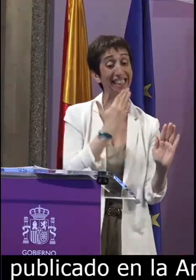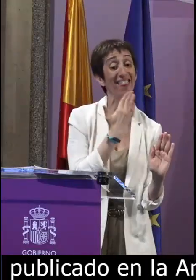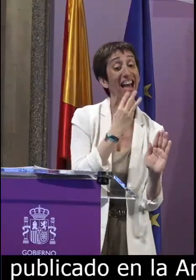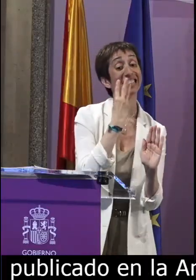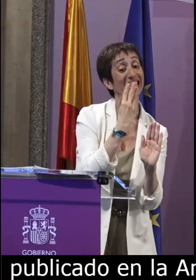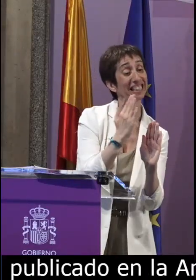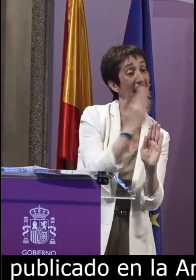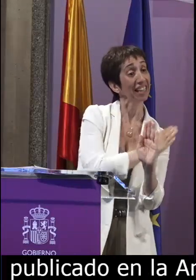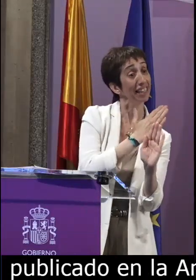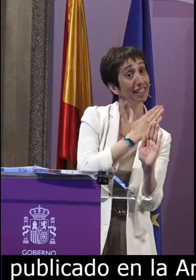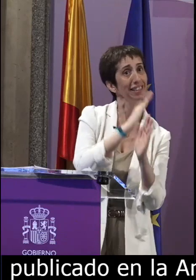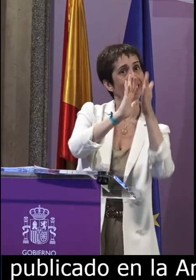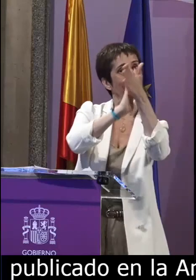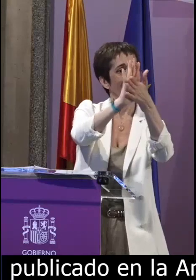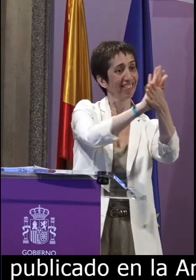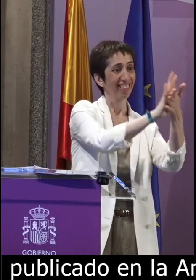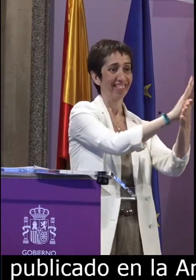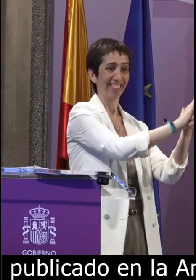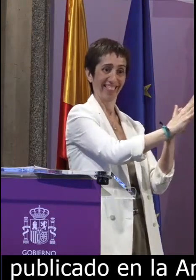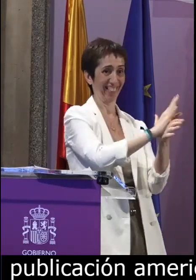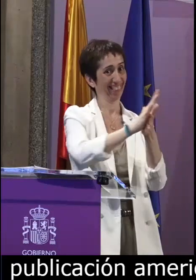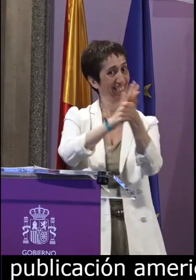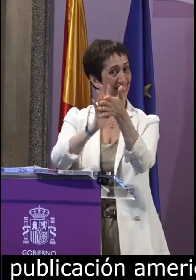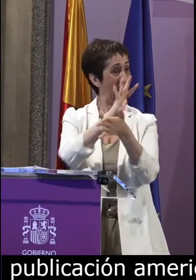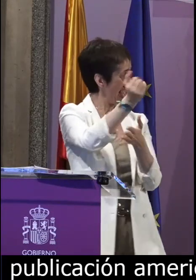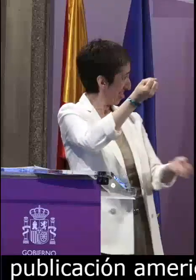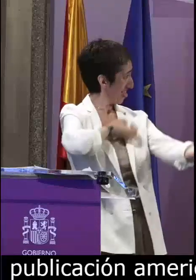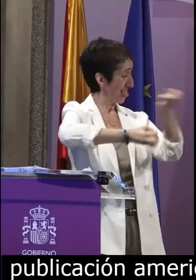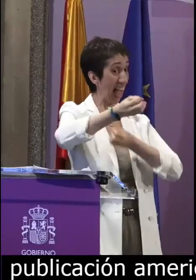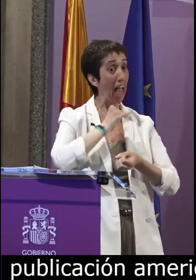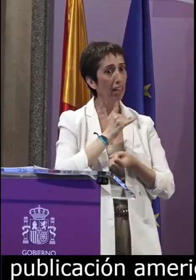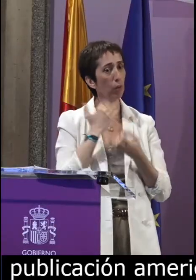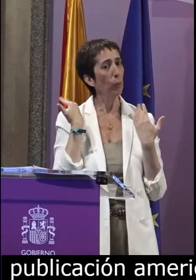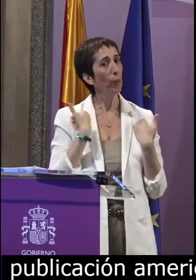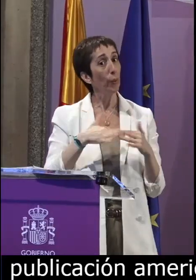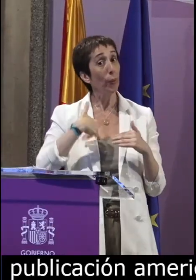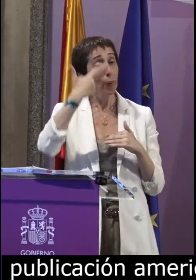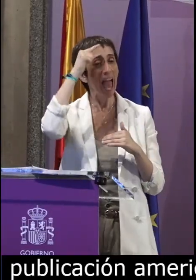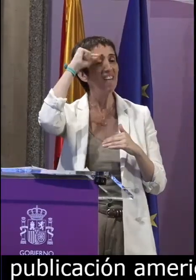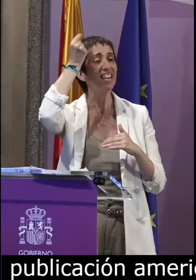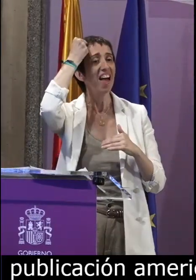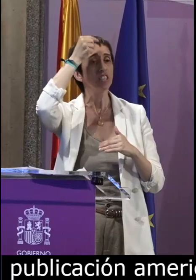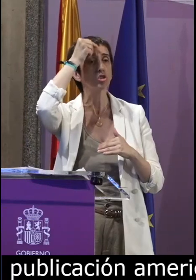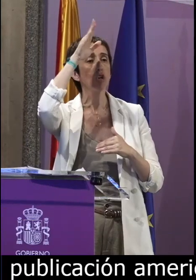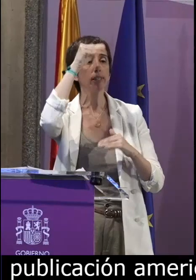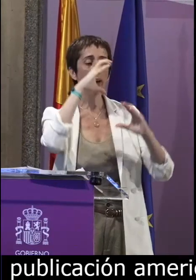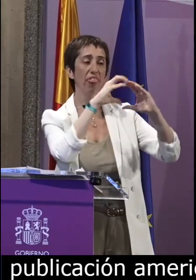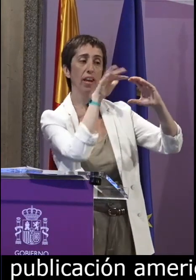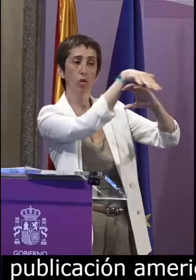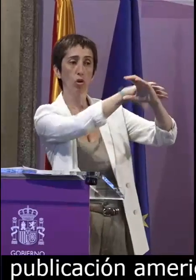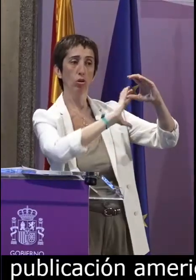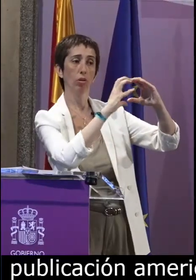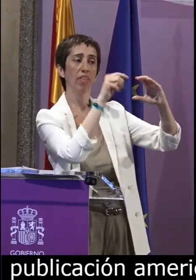habla no de niños y niñas sordos concretamente sino de infancia en general que cuenta con acceso a la lengua de signos